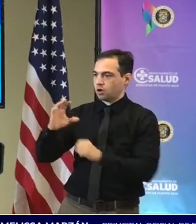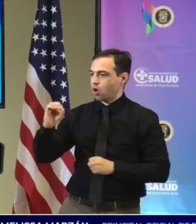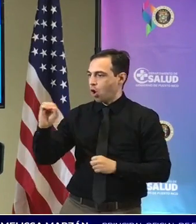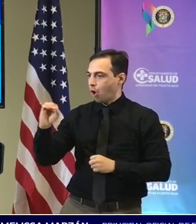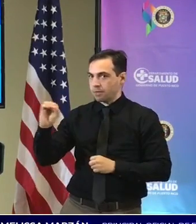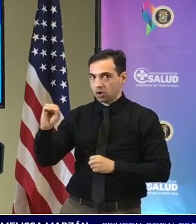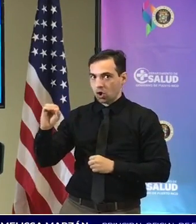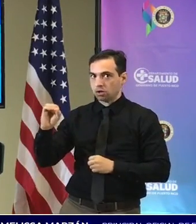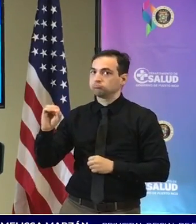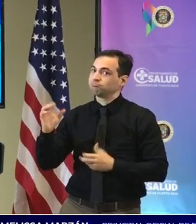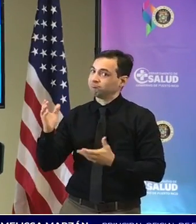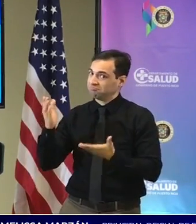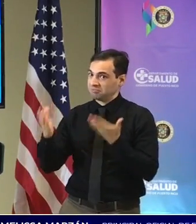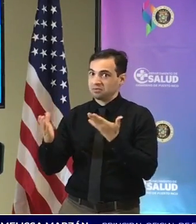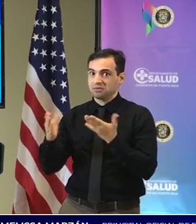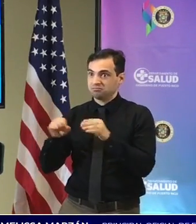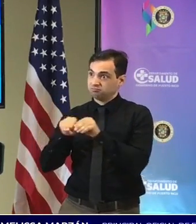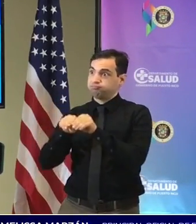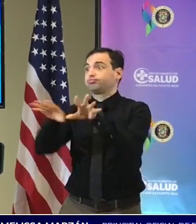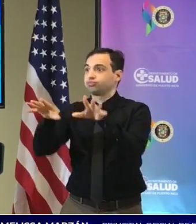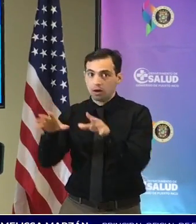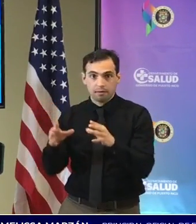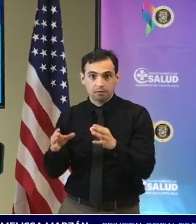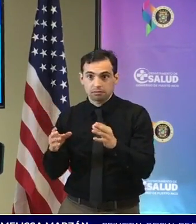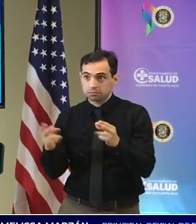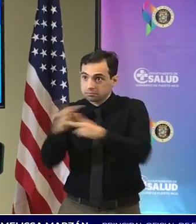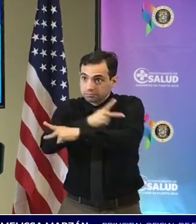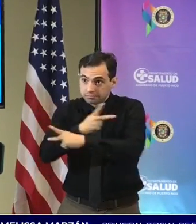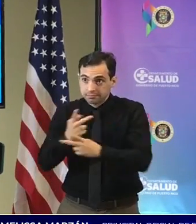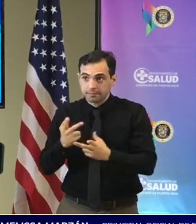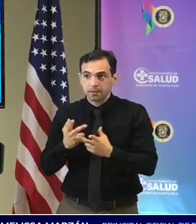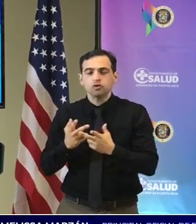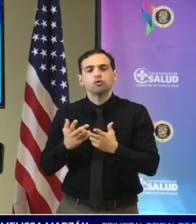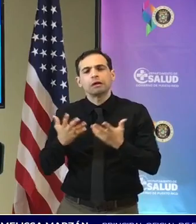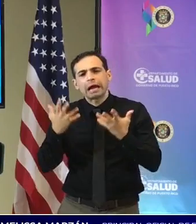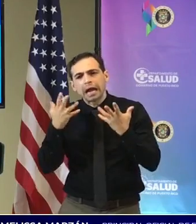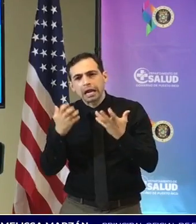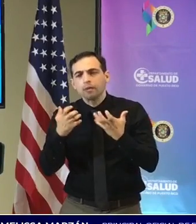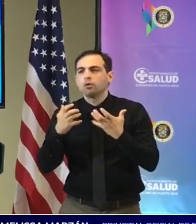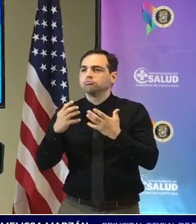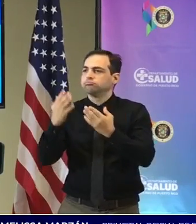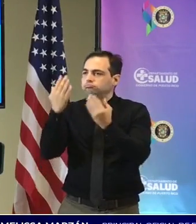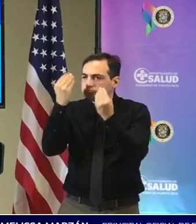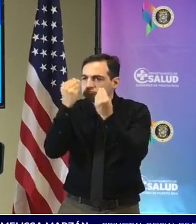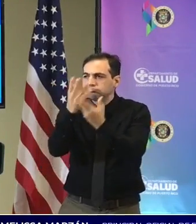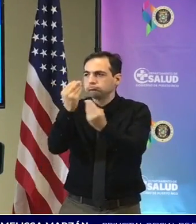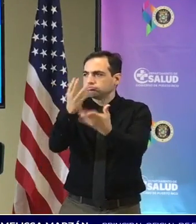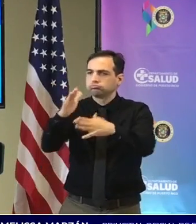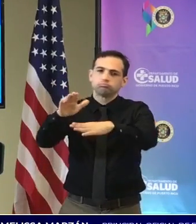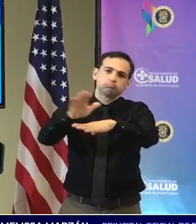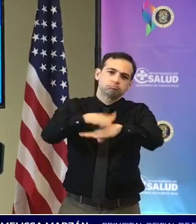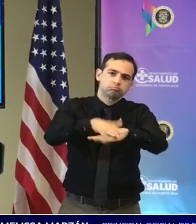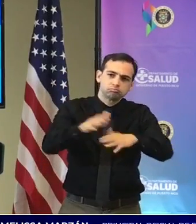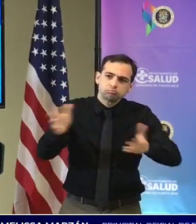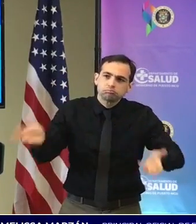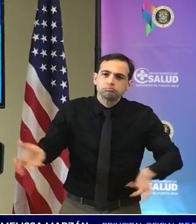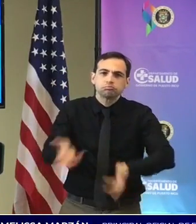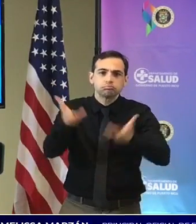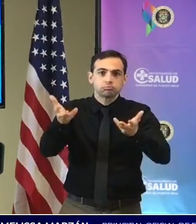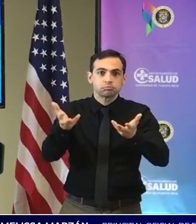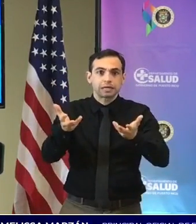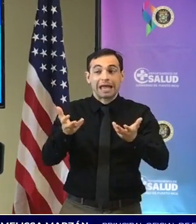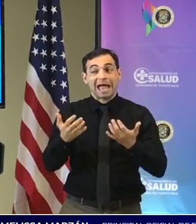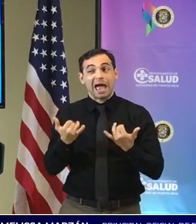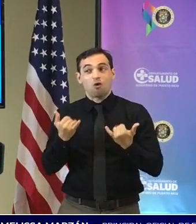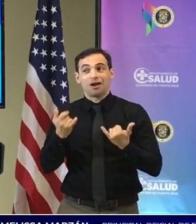un impacto en la transmisión comunitaria y queremos hacer una exhortación a la población a que de cara a que comienzan todos los recesos